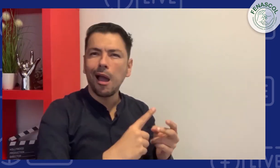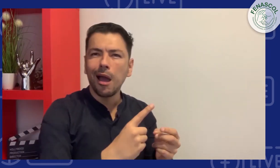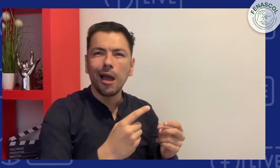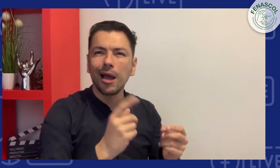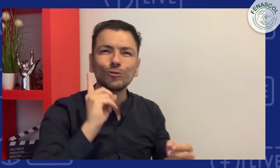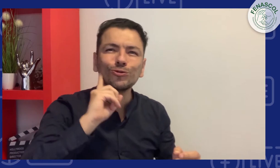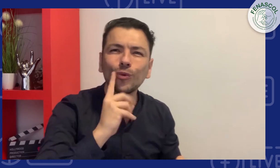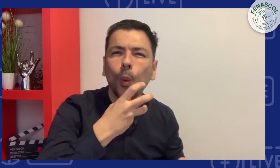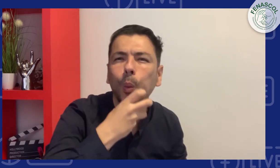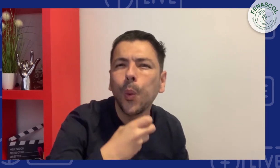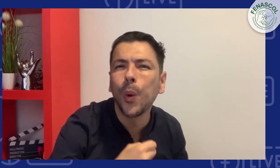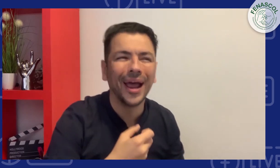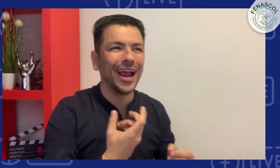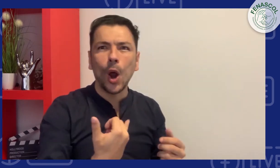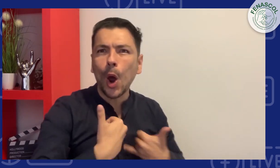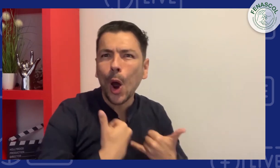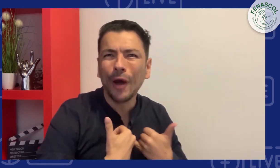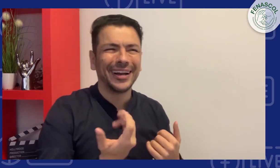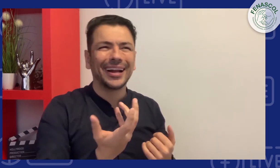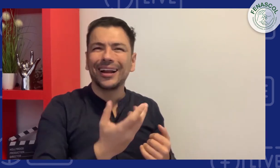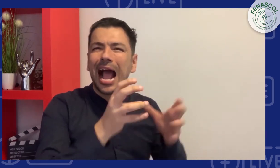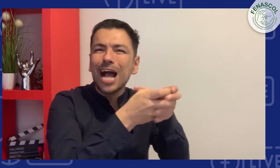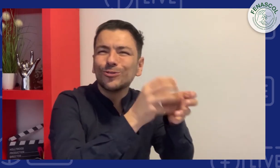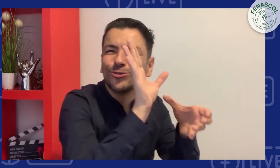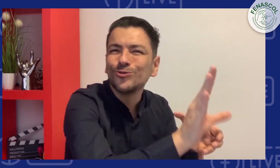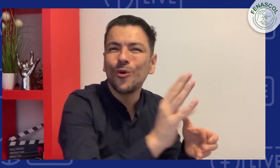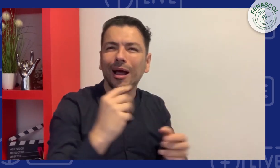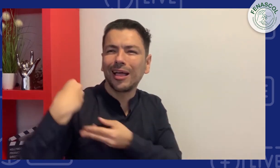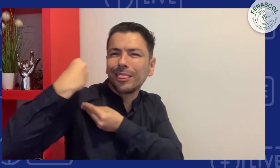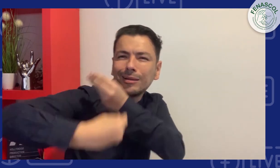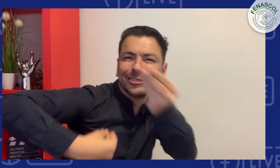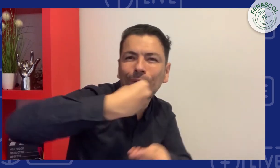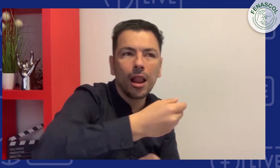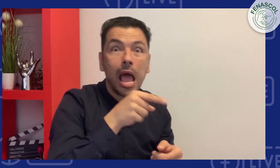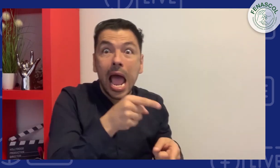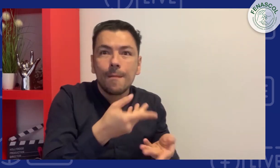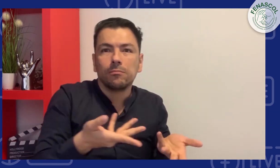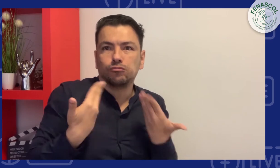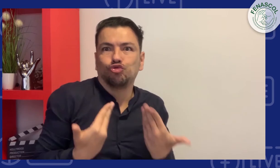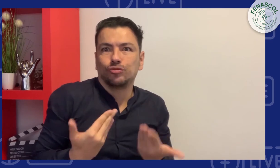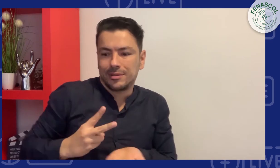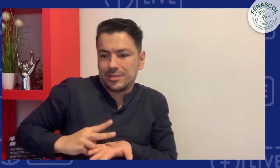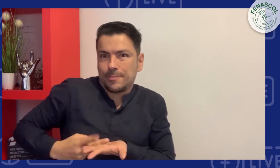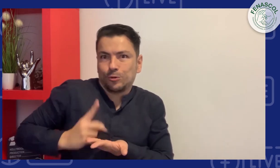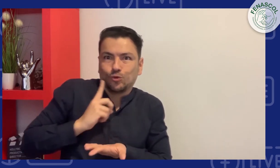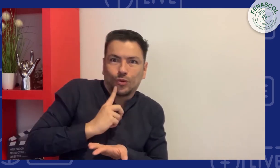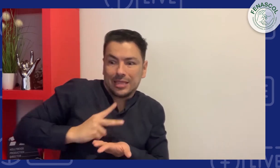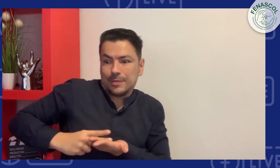a la interacción directa, a conocer sus temas de interés, interactuar con sordos académicos, adultos sordos, jóvenes